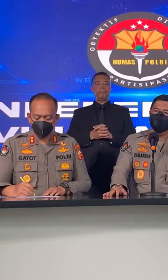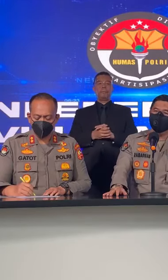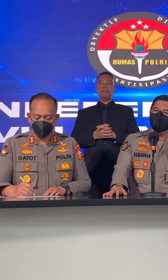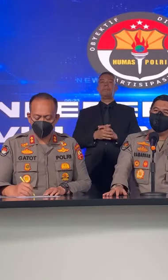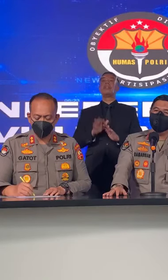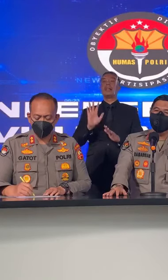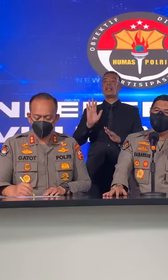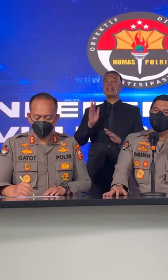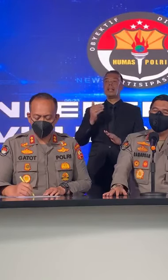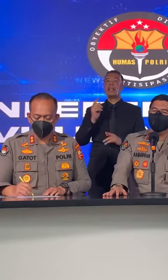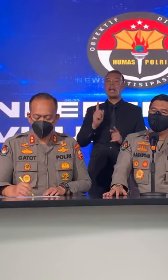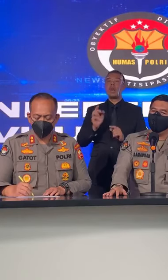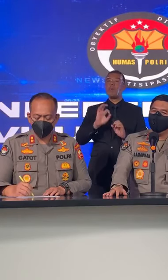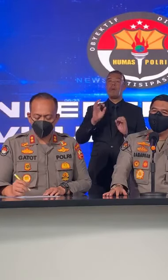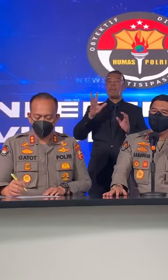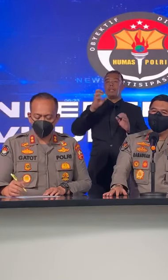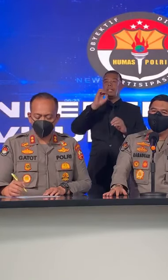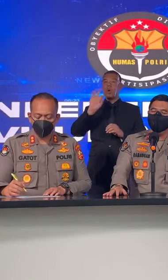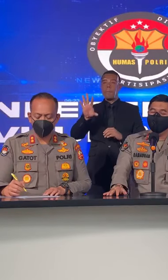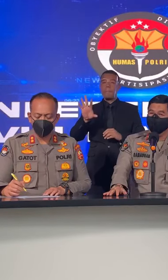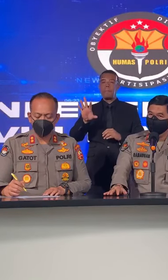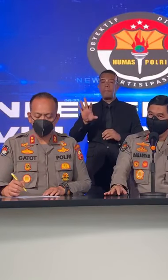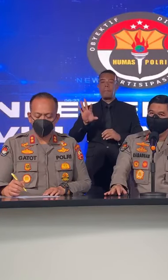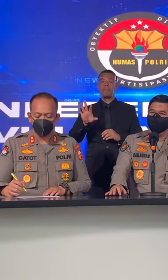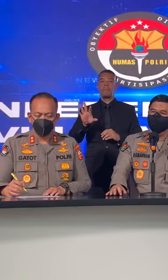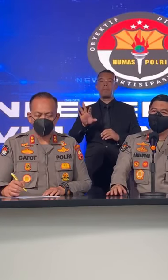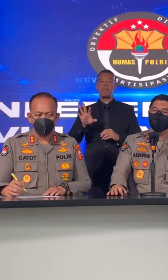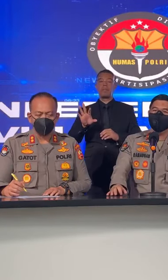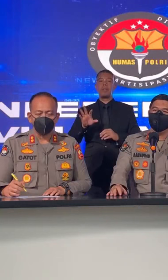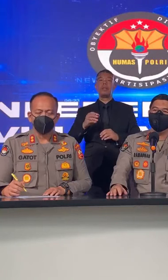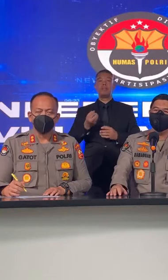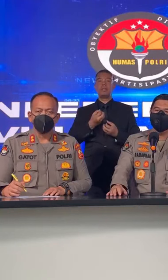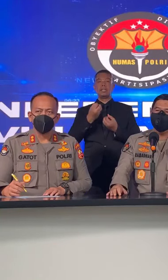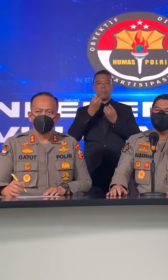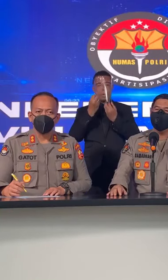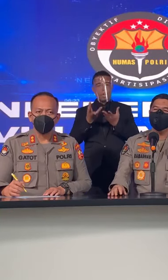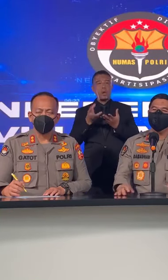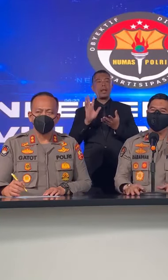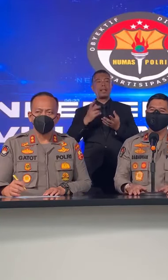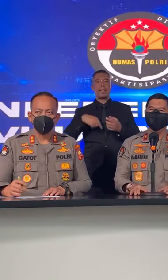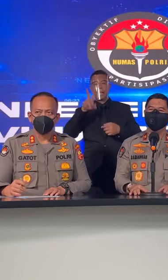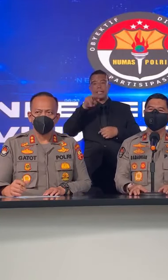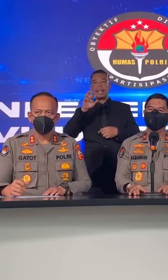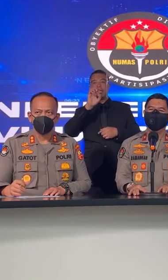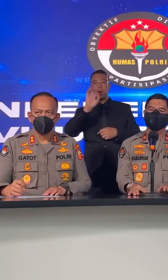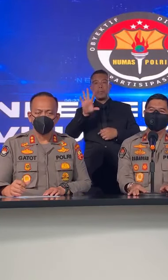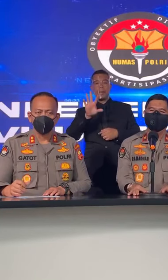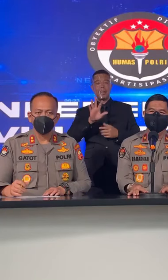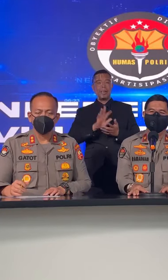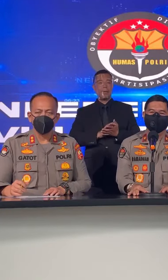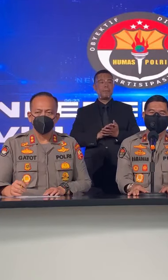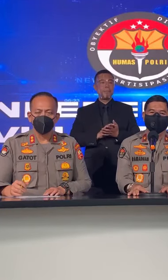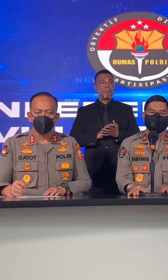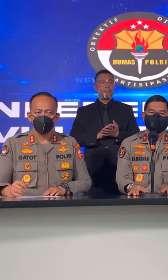Nanti Kalau Belum Terjawab Disampaikan Aja Nanti Kita Cari Jawabannya